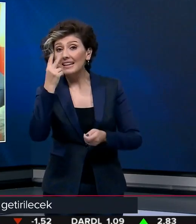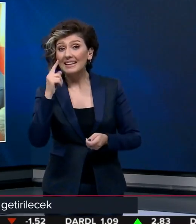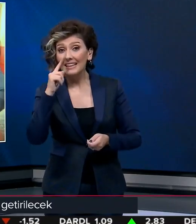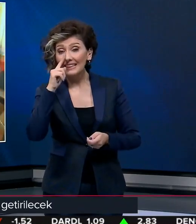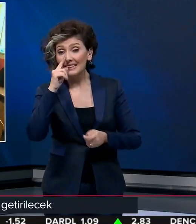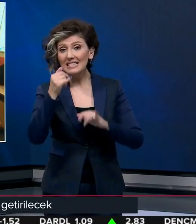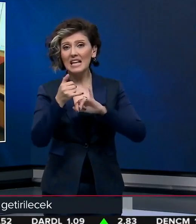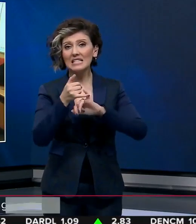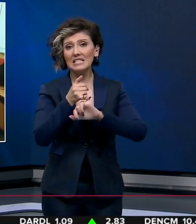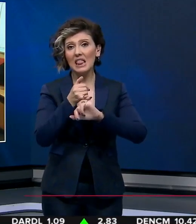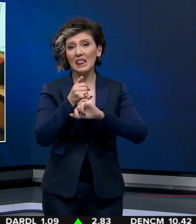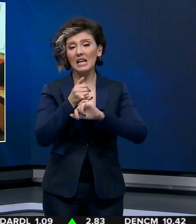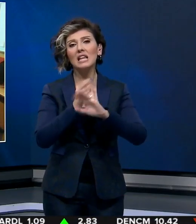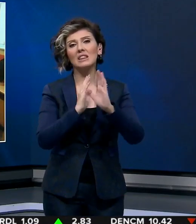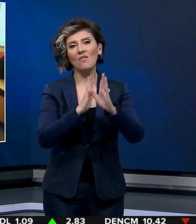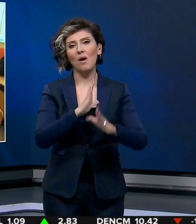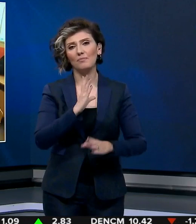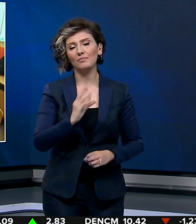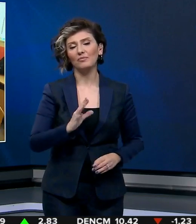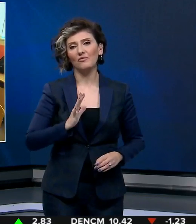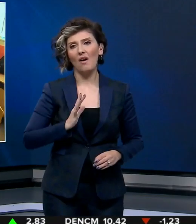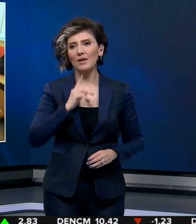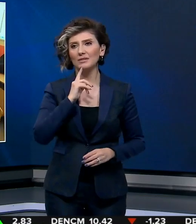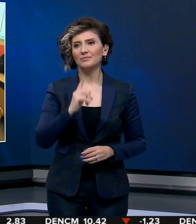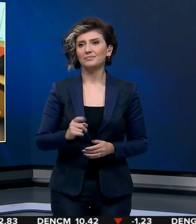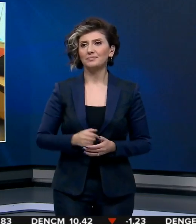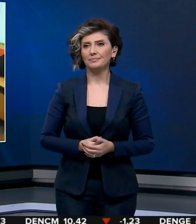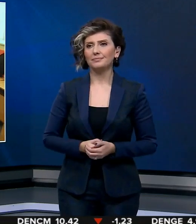eğitime 2 Nisan salı günü devam edilecek.